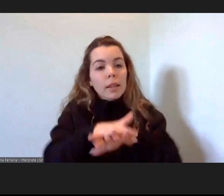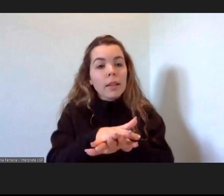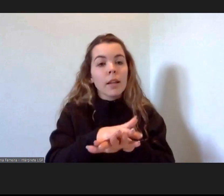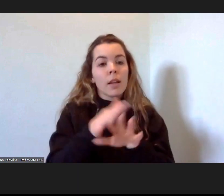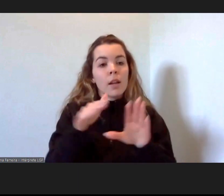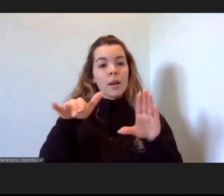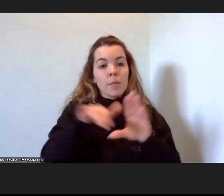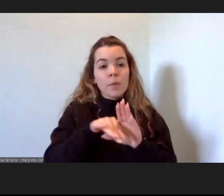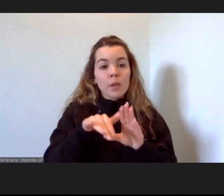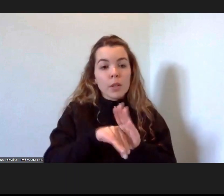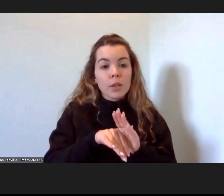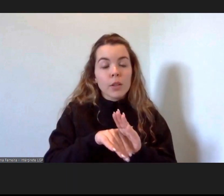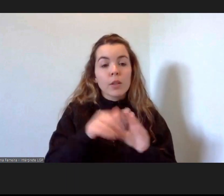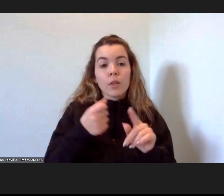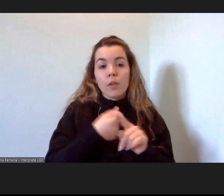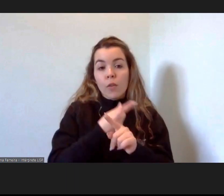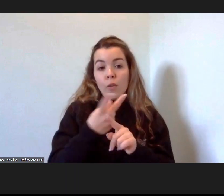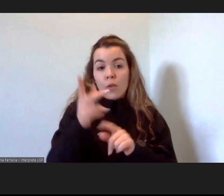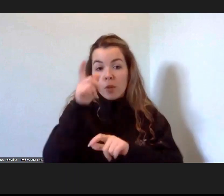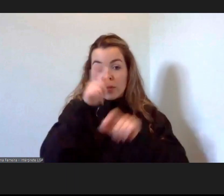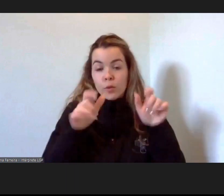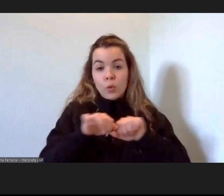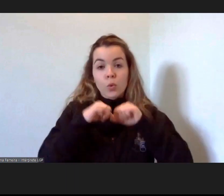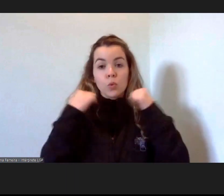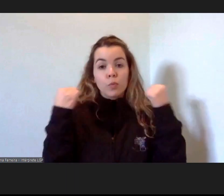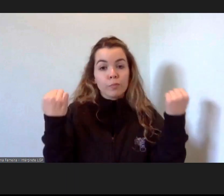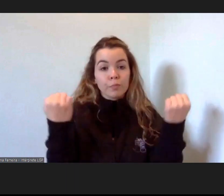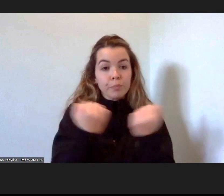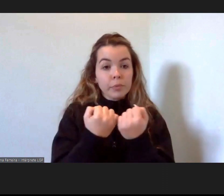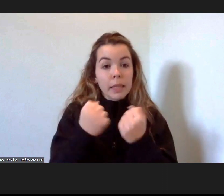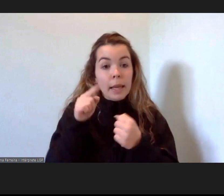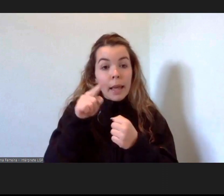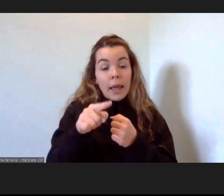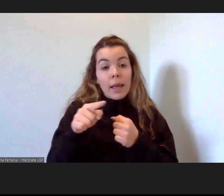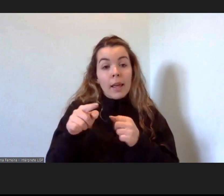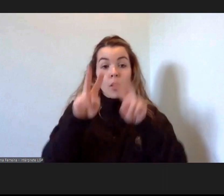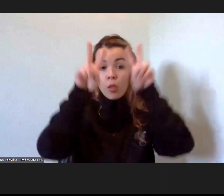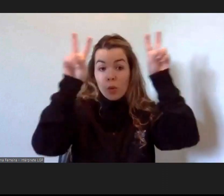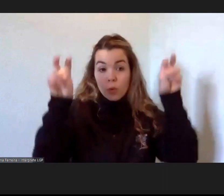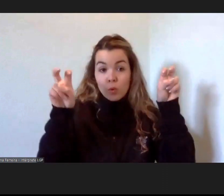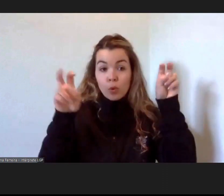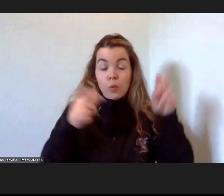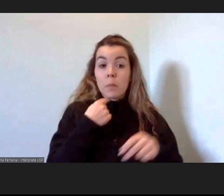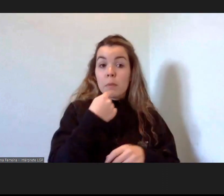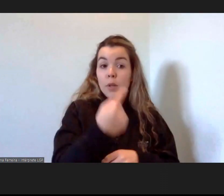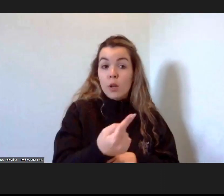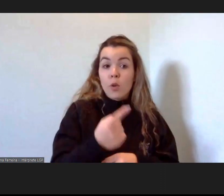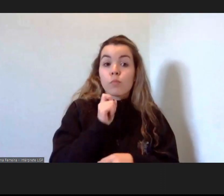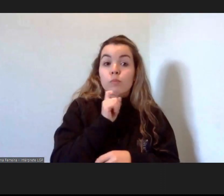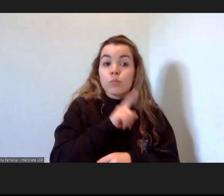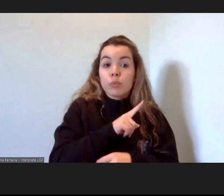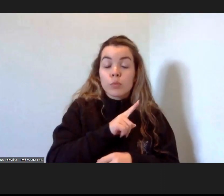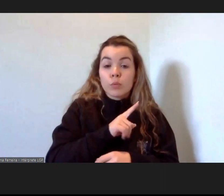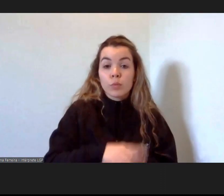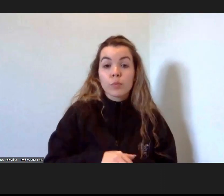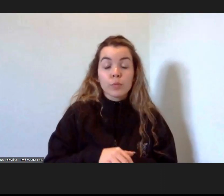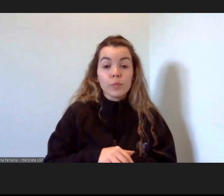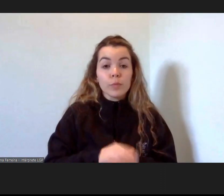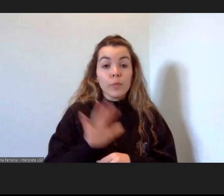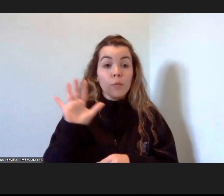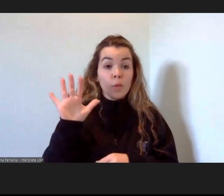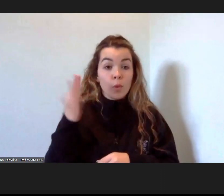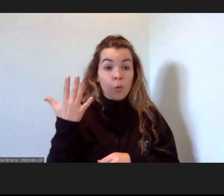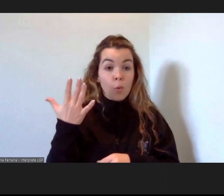participação de vários atores sociais. Neste âmbito, posso referir que, quando